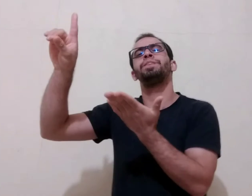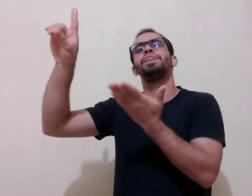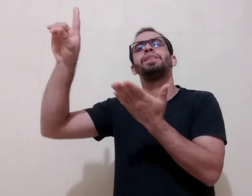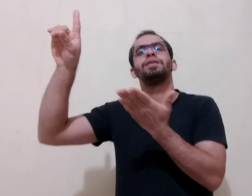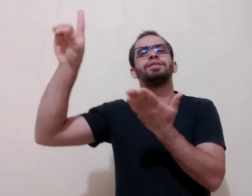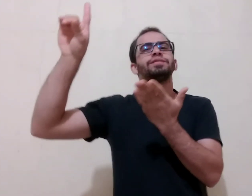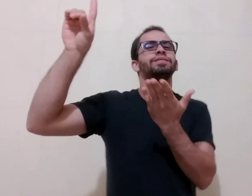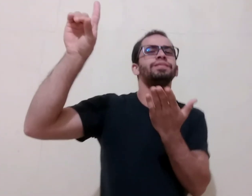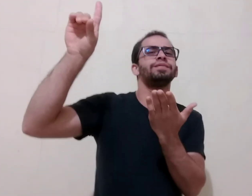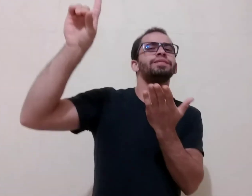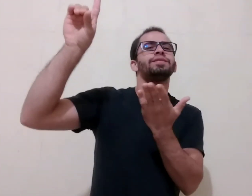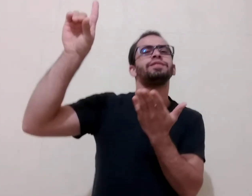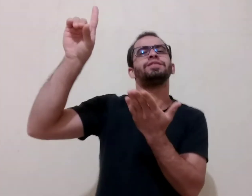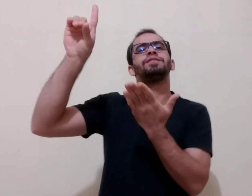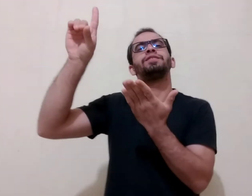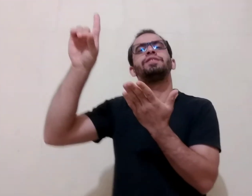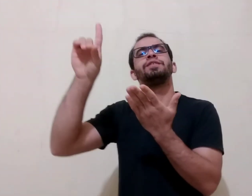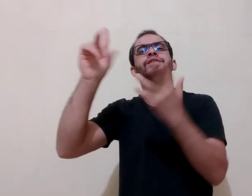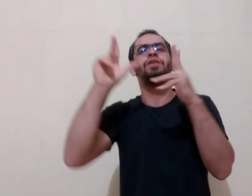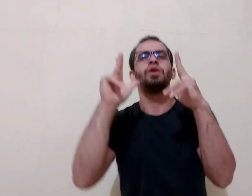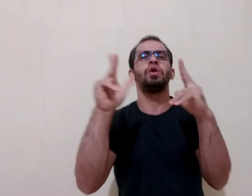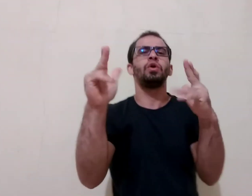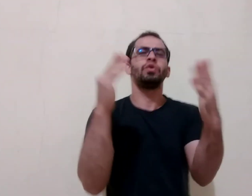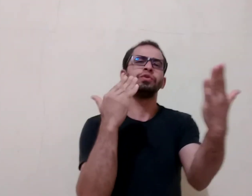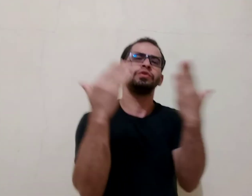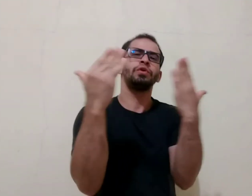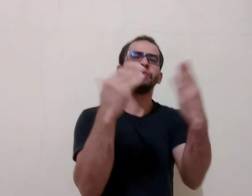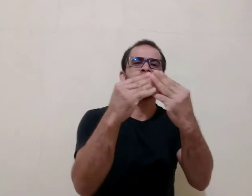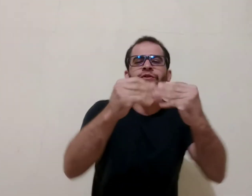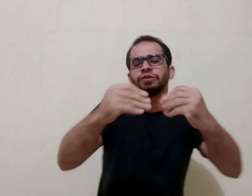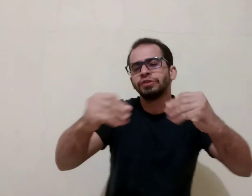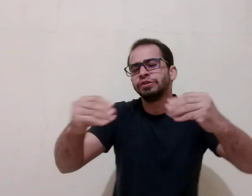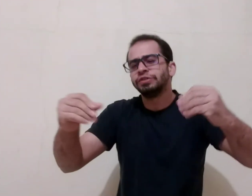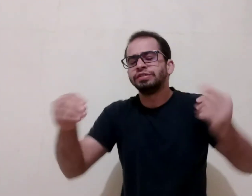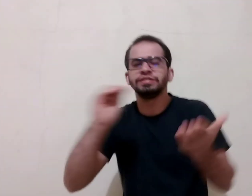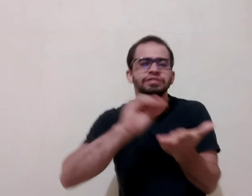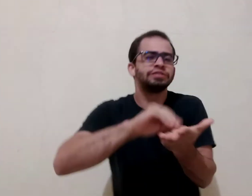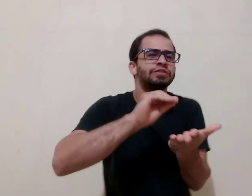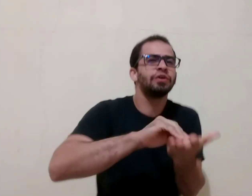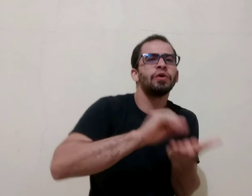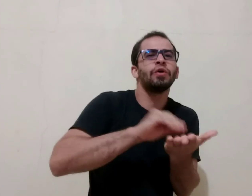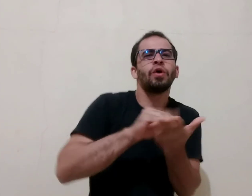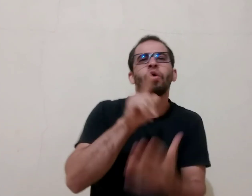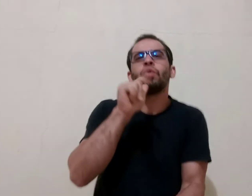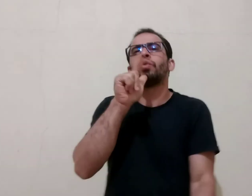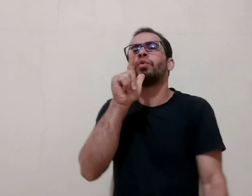deseja A minha alma tem sede de